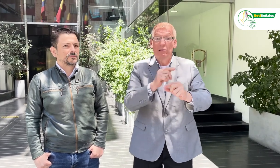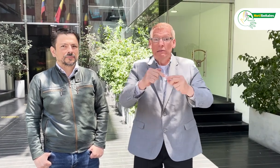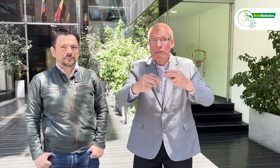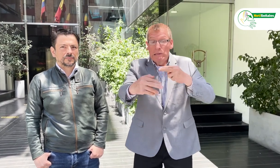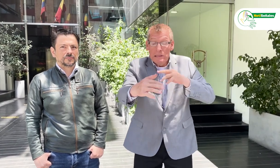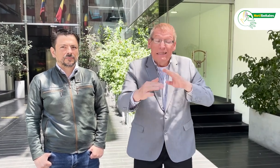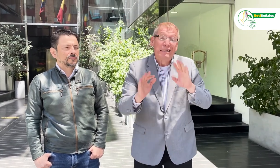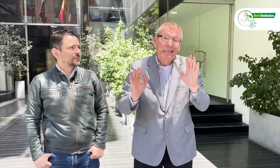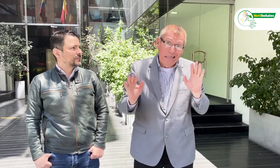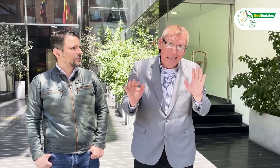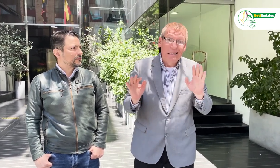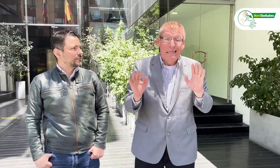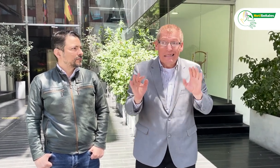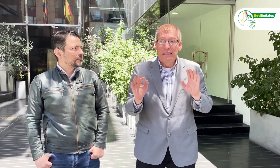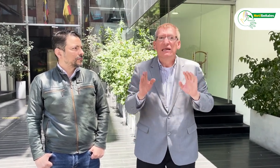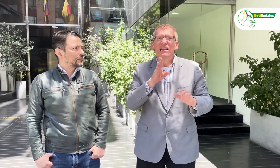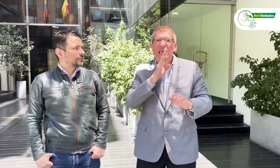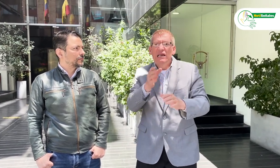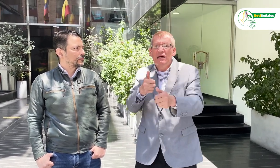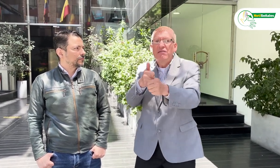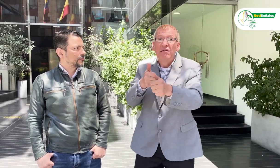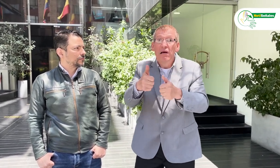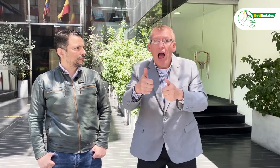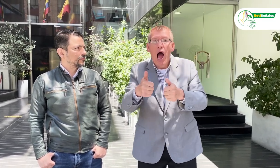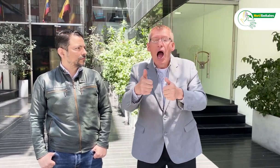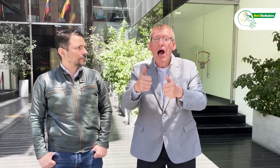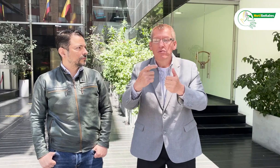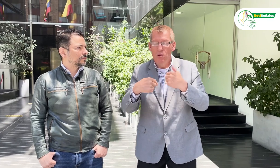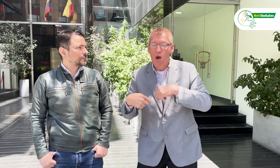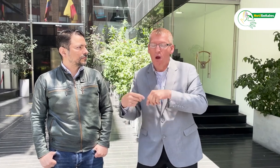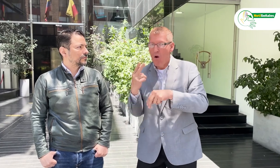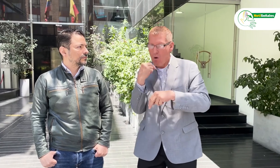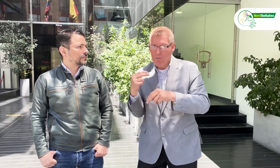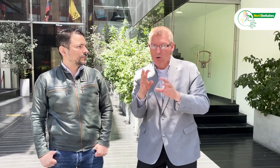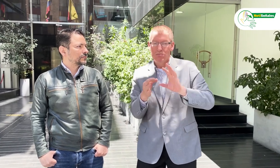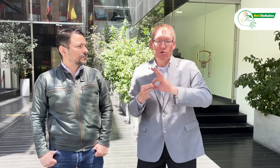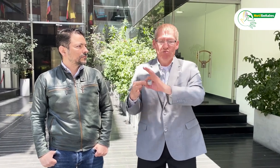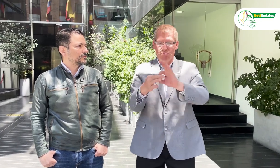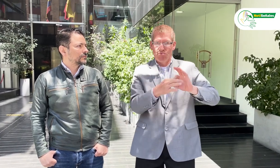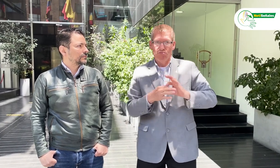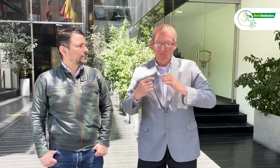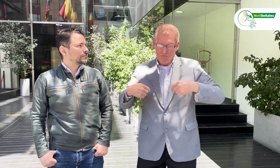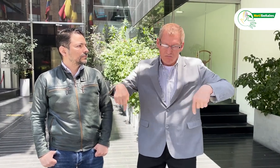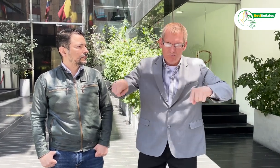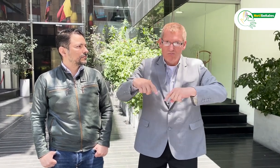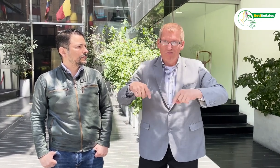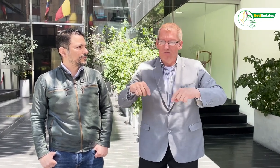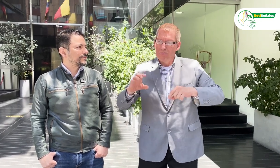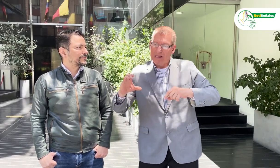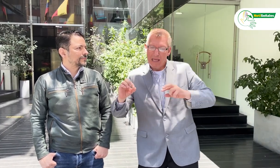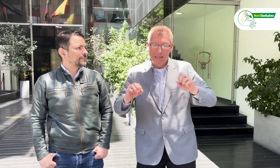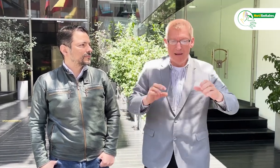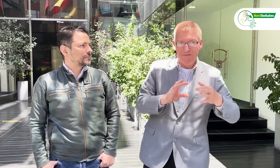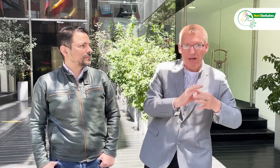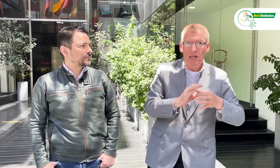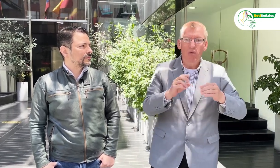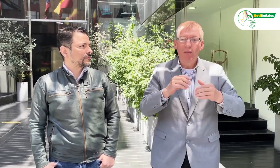¿Quién hará seguimiento a esta implementación? Por eso surgió el compromiso del trabajo articulado entre FENASCOL y la